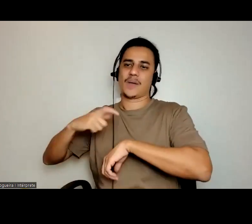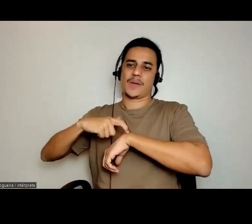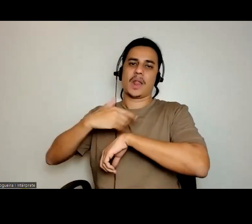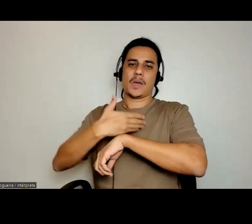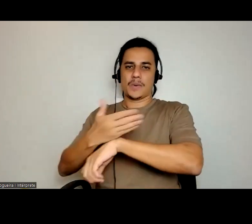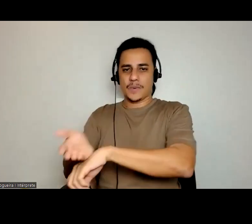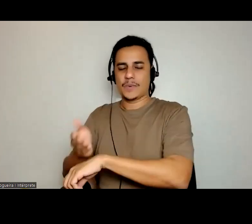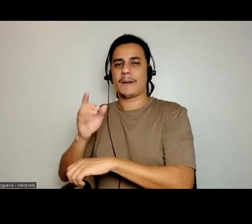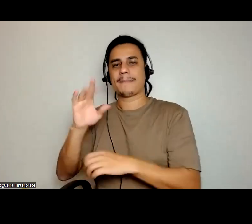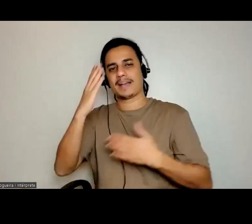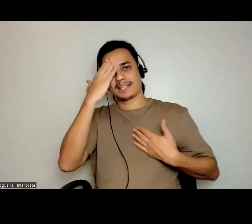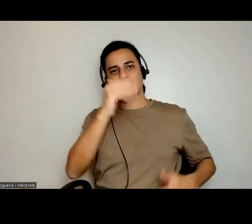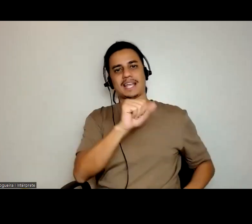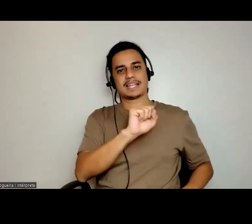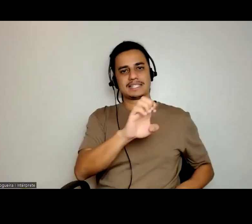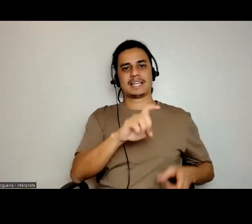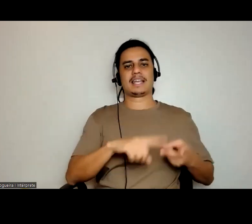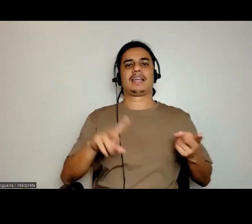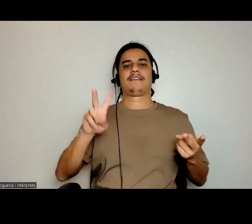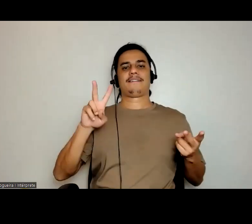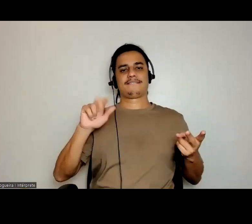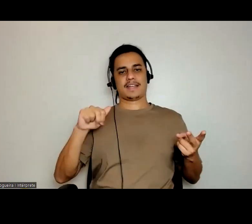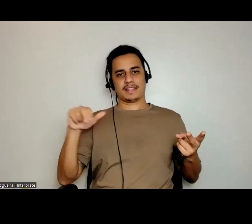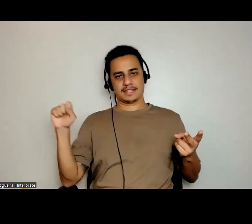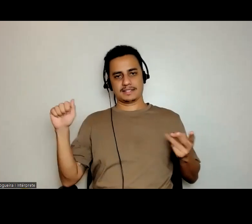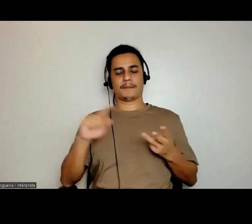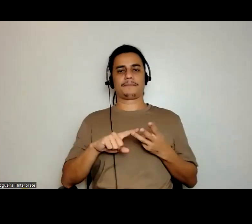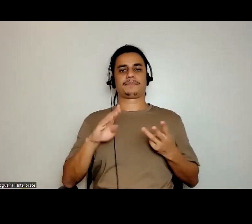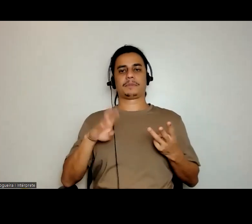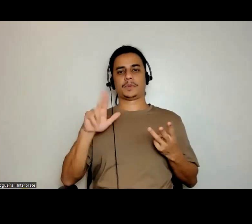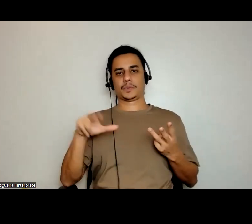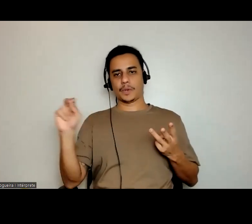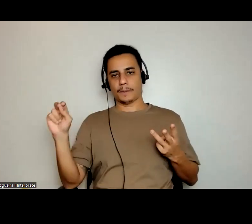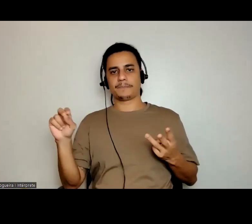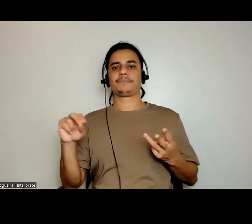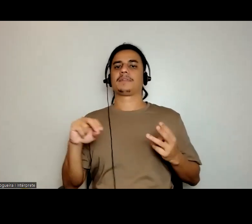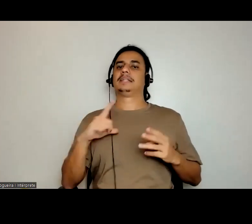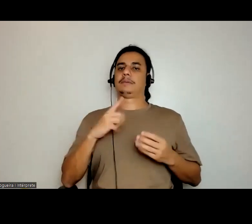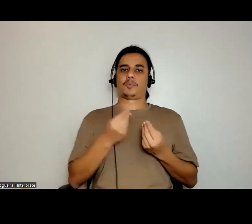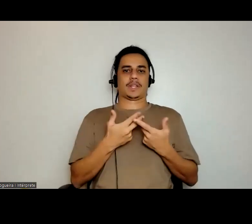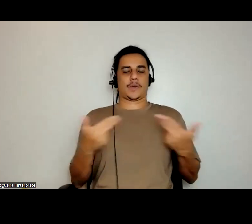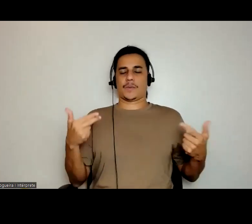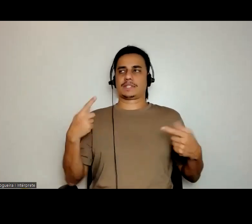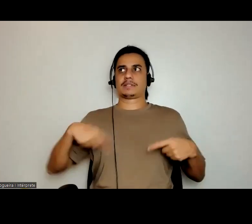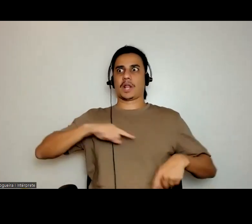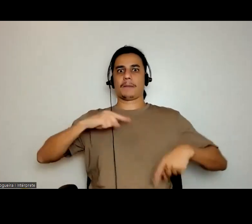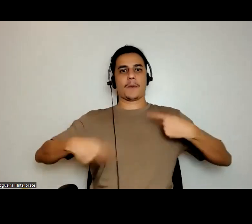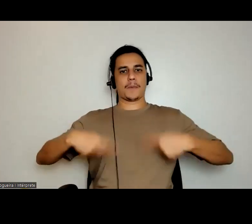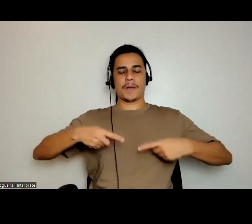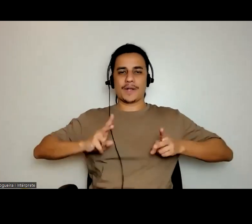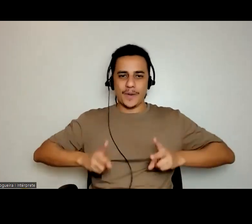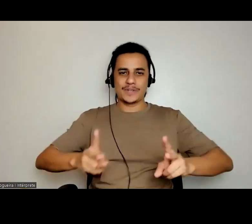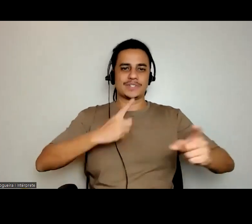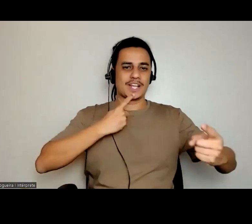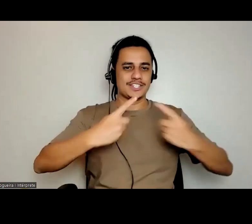mas agradecer a Cazé, Vanessa, Bruno, por esse diálogo. Acho que tem muitas questões aí para a gente permanecer em diálogo, isso é